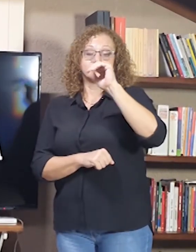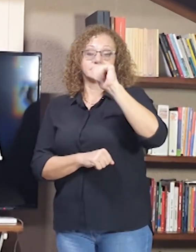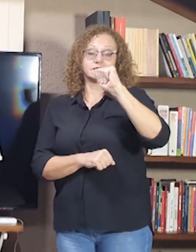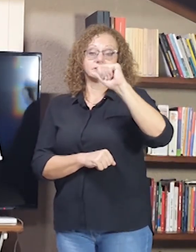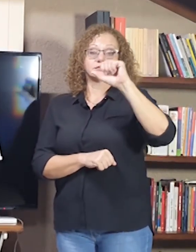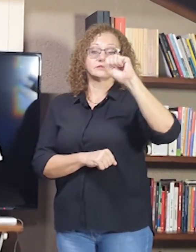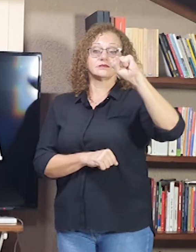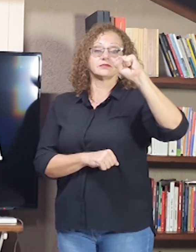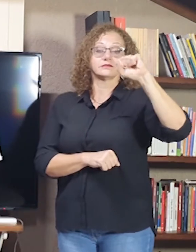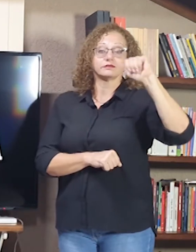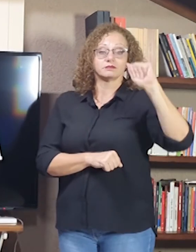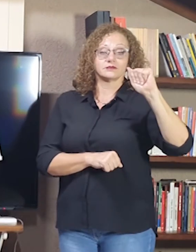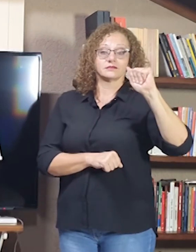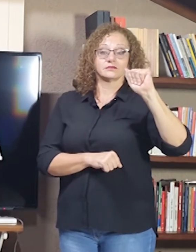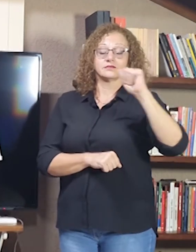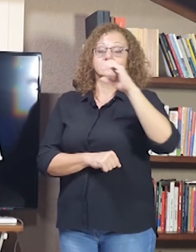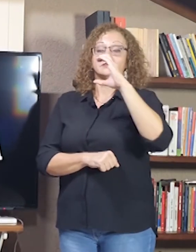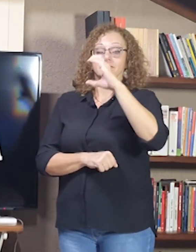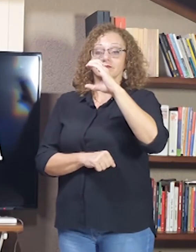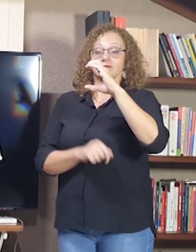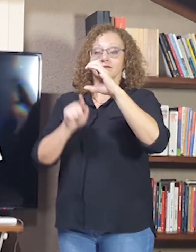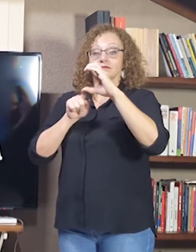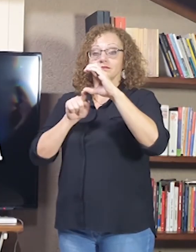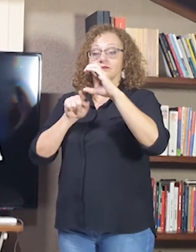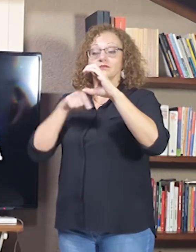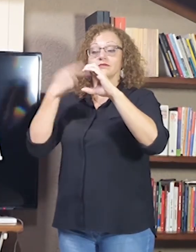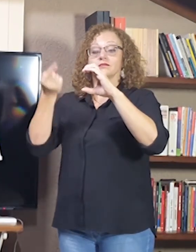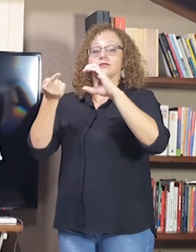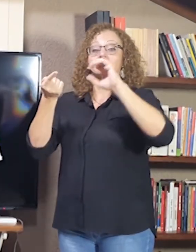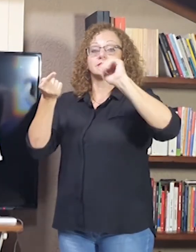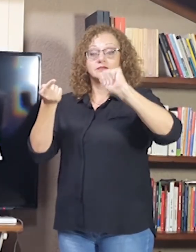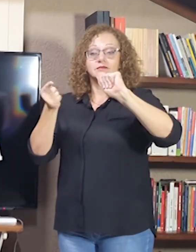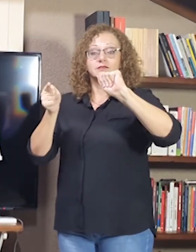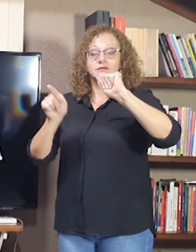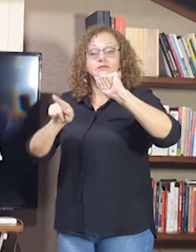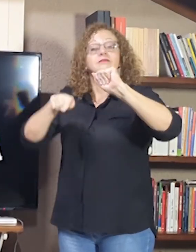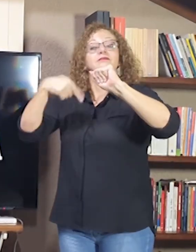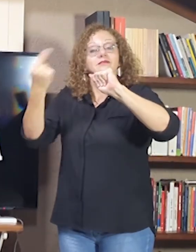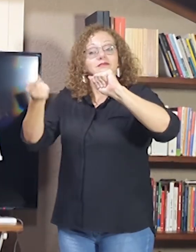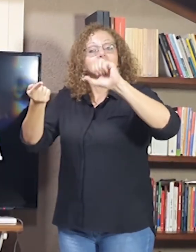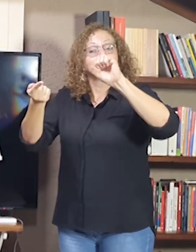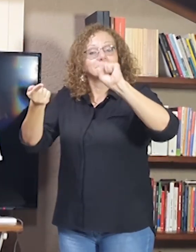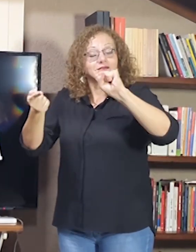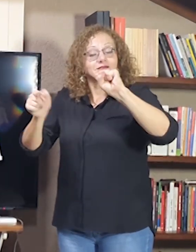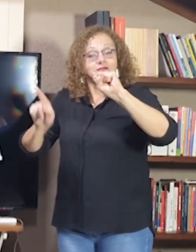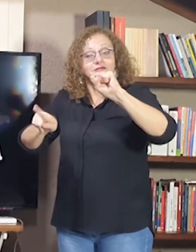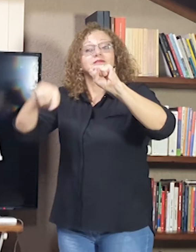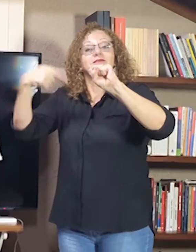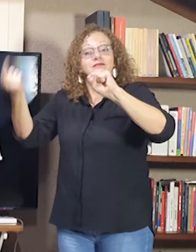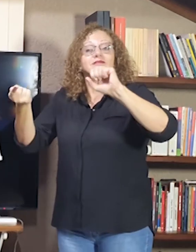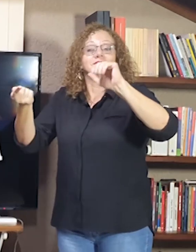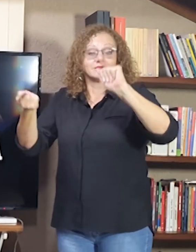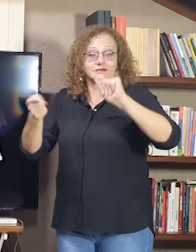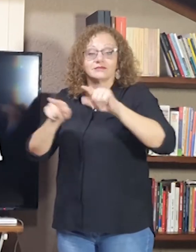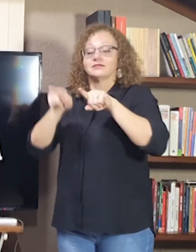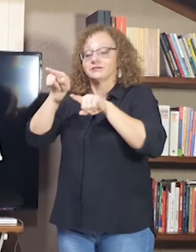então nós temos primeiro o C, depois o A, depois o S, depois o A. Então, existe uma sequencialidade.